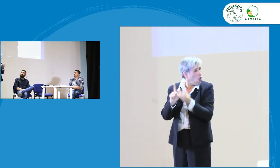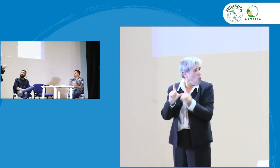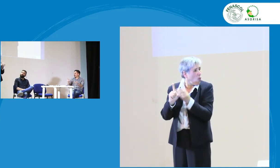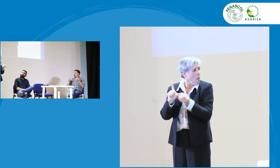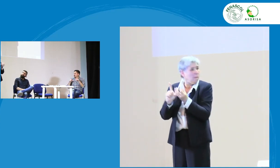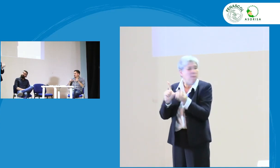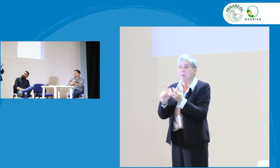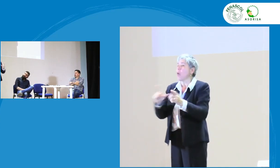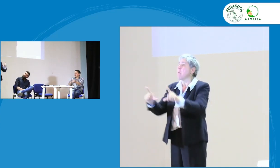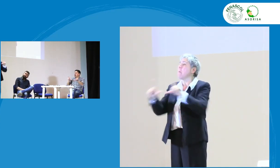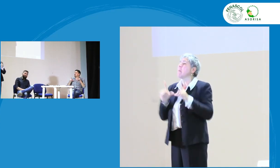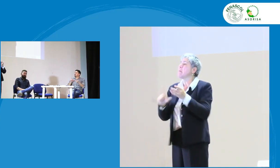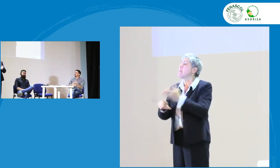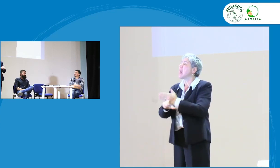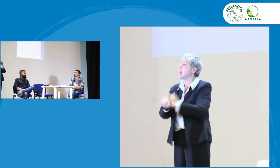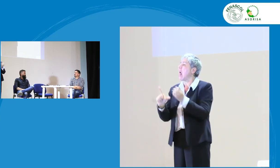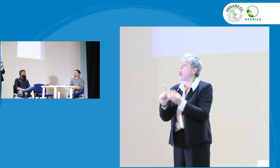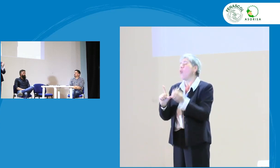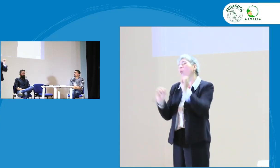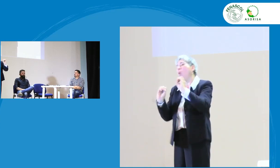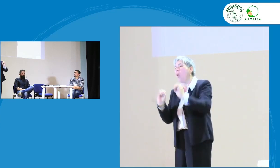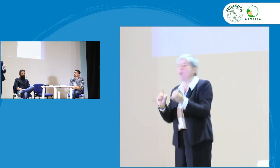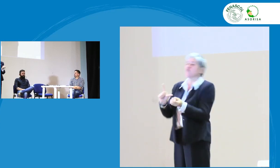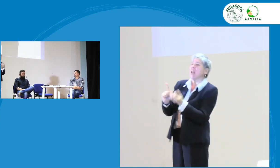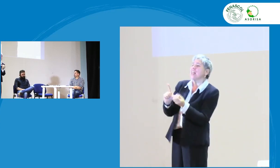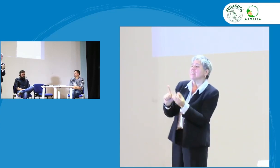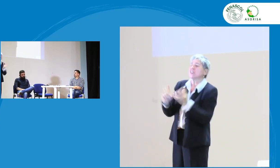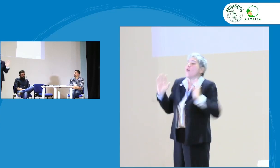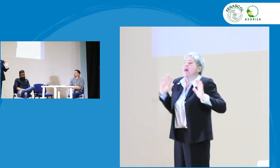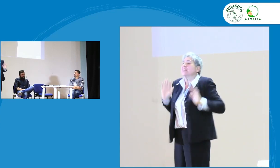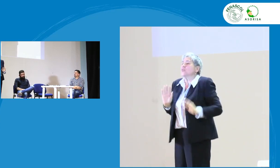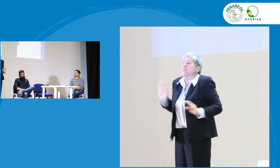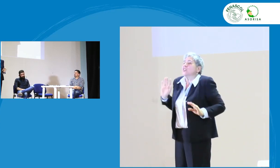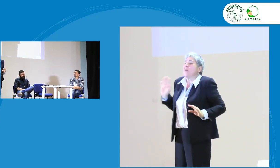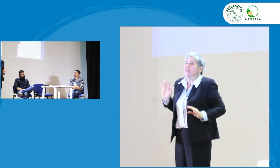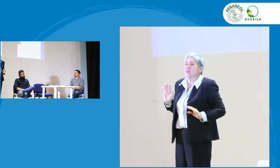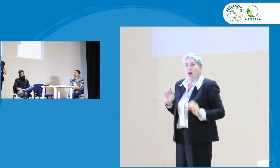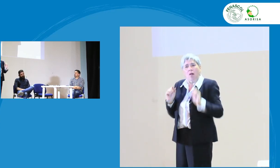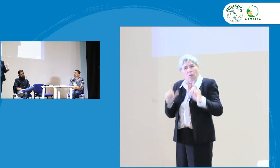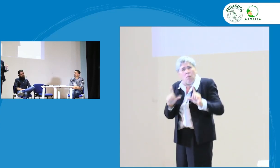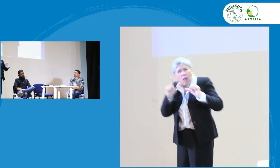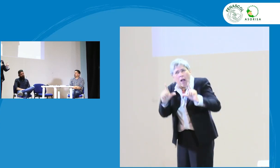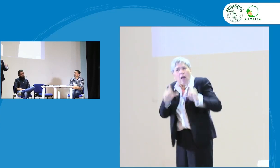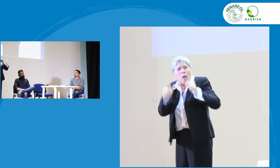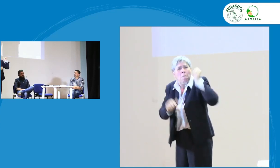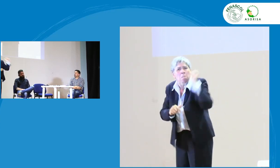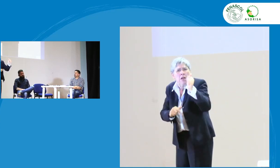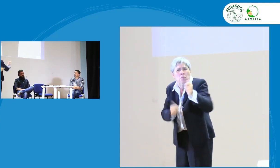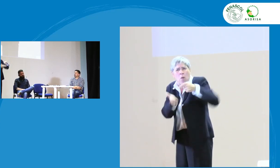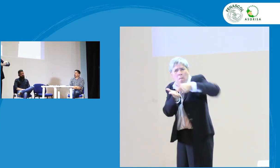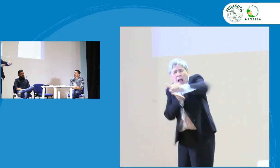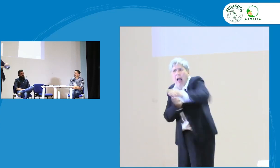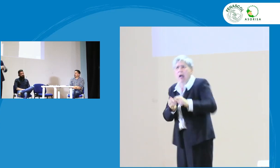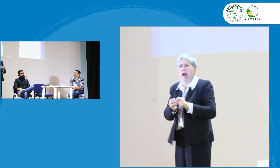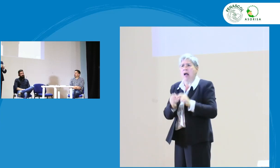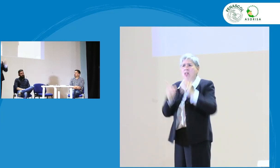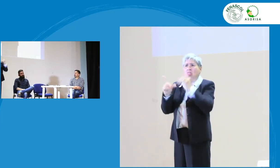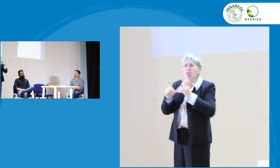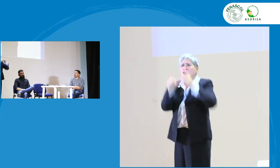un pregrado, digamos, para licenciatura y ya. Pero que sigan, que ellos